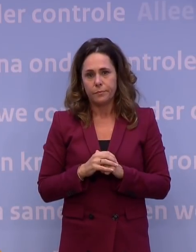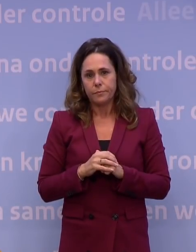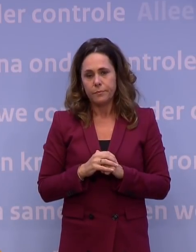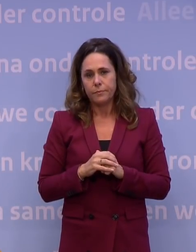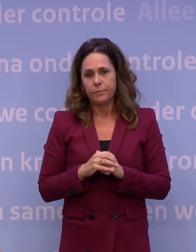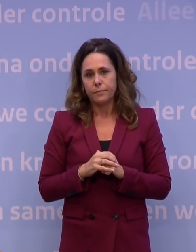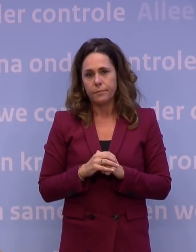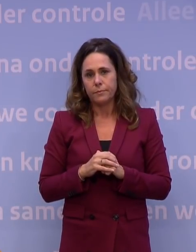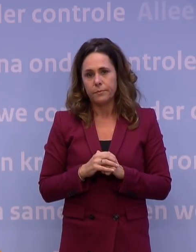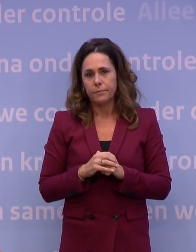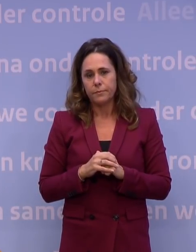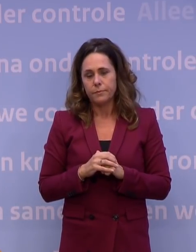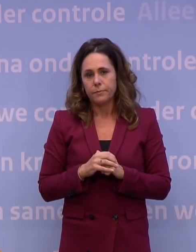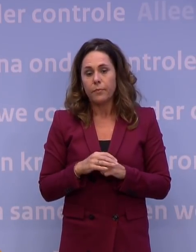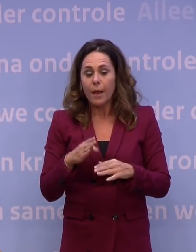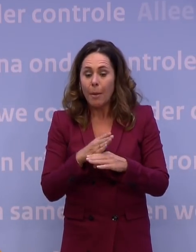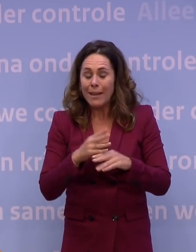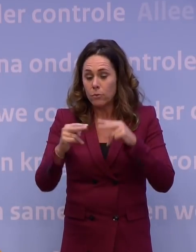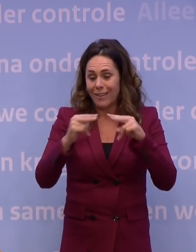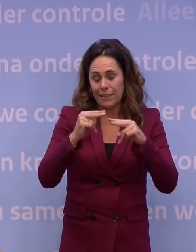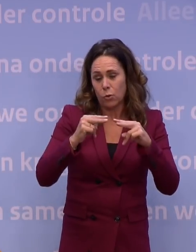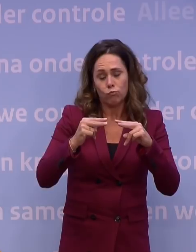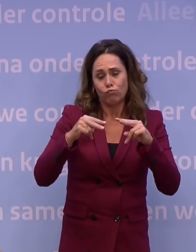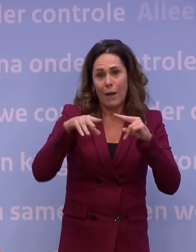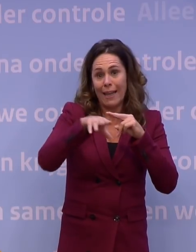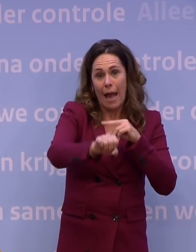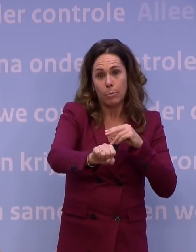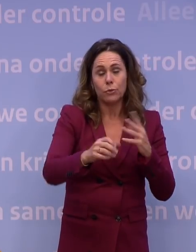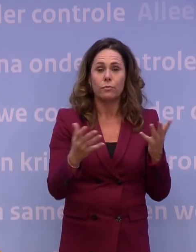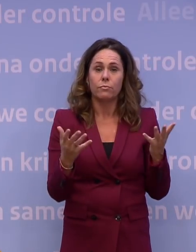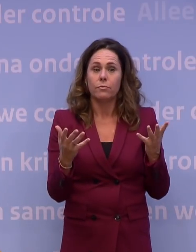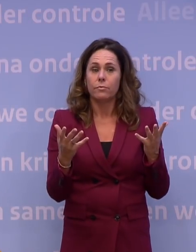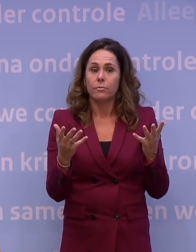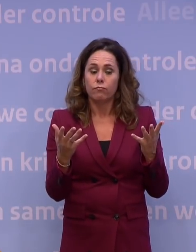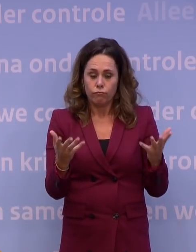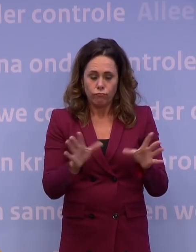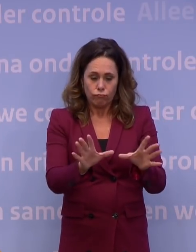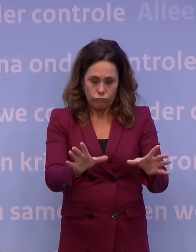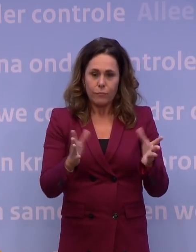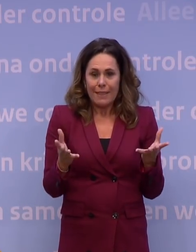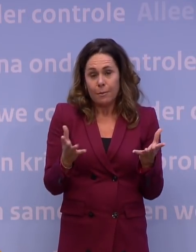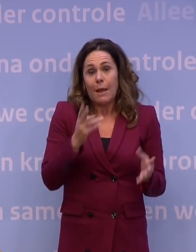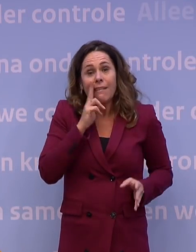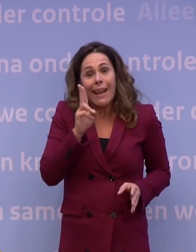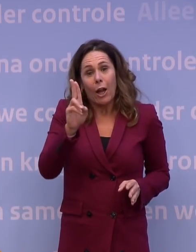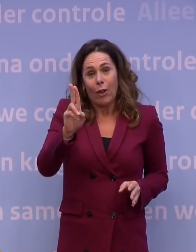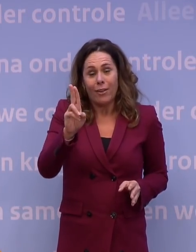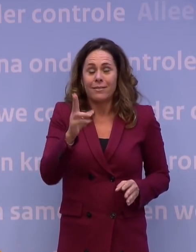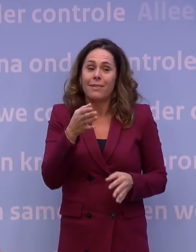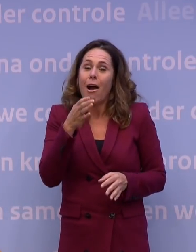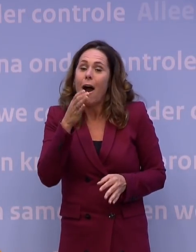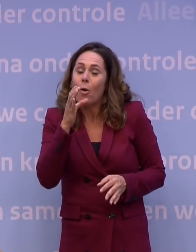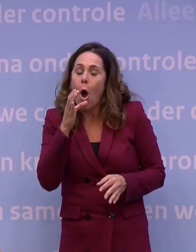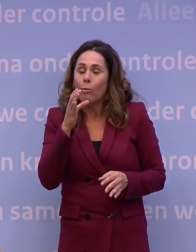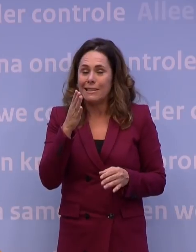Gemiddeld genomen zal dat voor de restaurants minder ingrijpend zijn, terwijl we zowel veel laten en, laten we ook eerlijk zijn, alcoholische